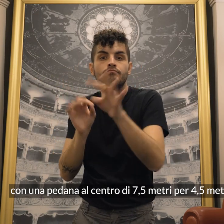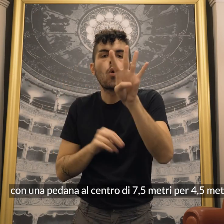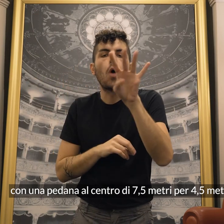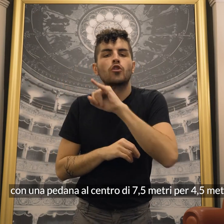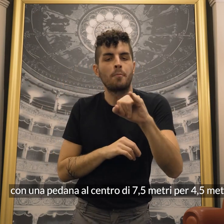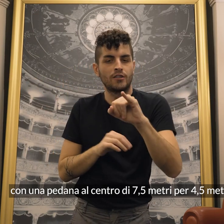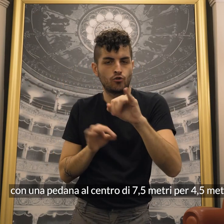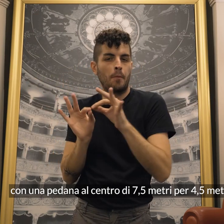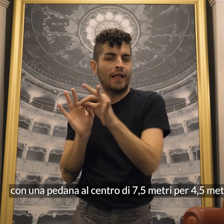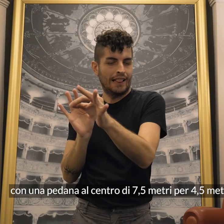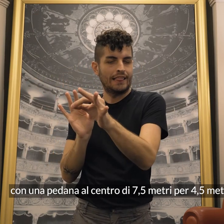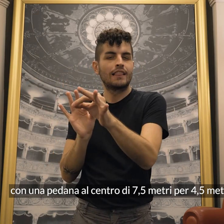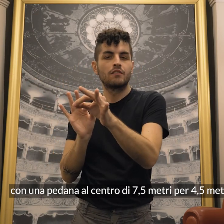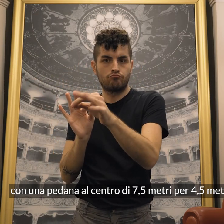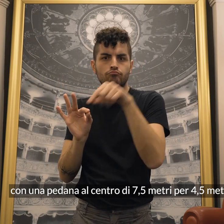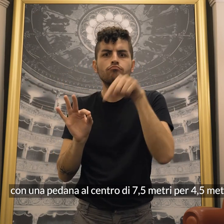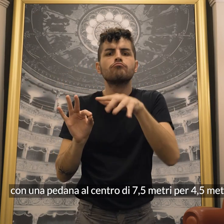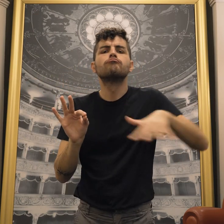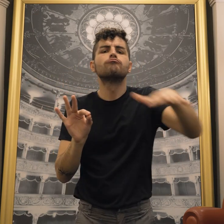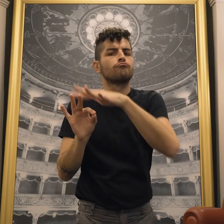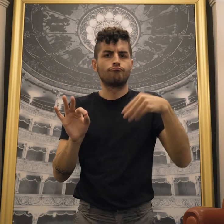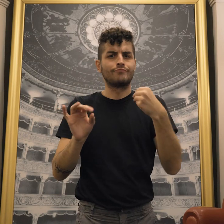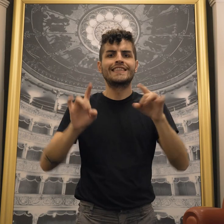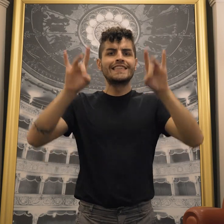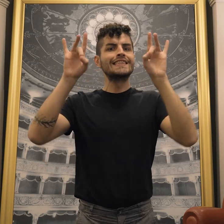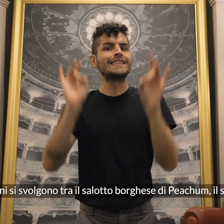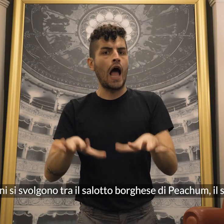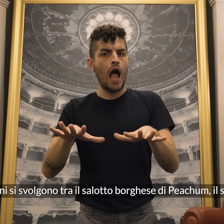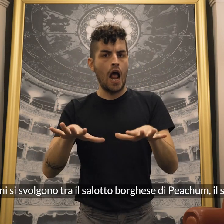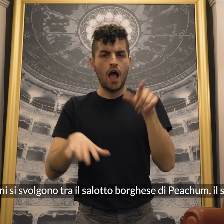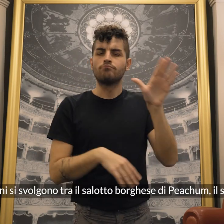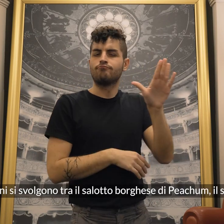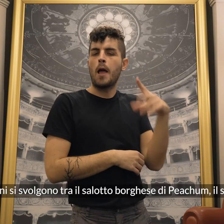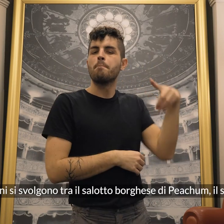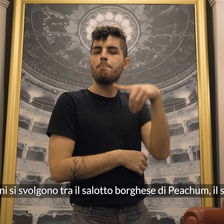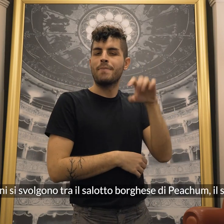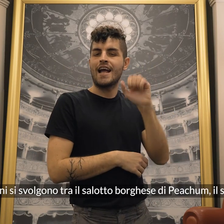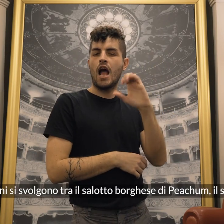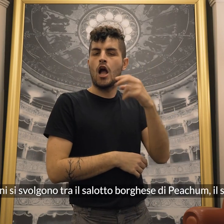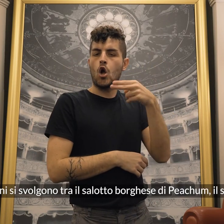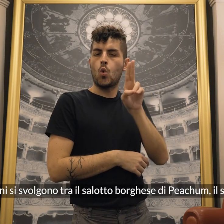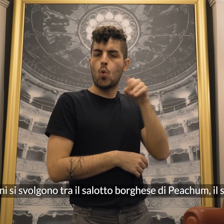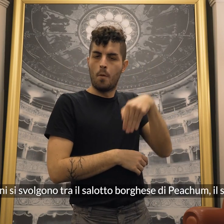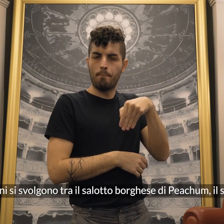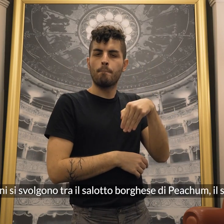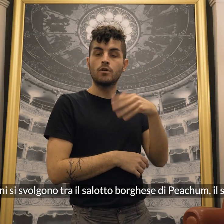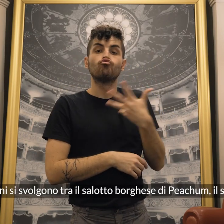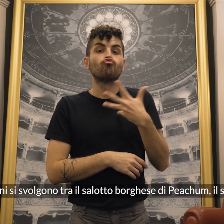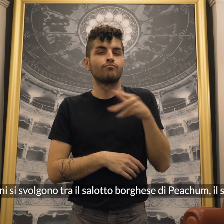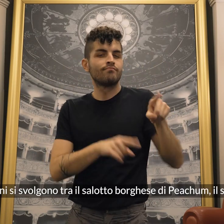per 4 metri e mezzo. Le azioni si svolgono tra il salotto borghese di Piccium,